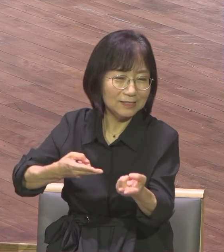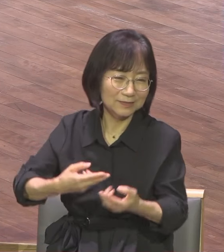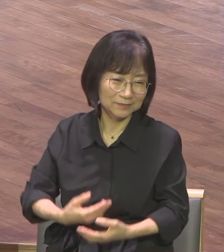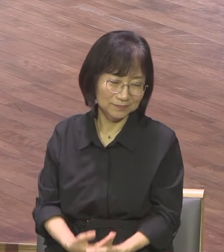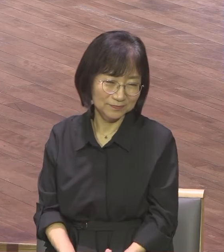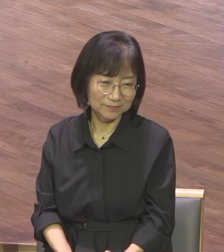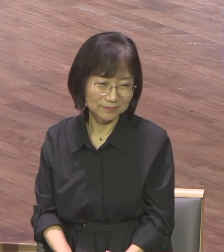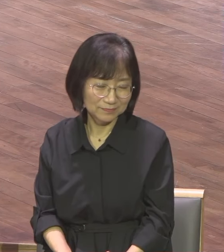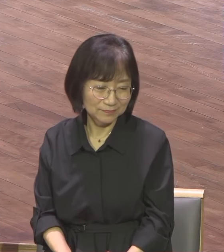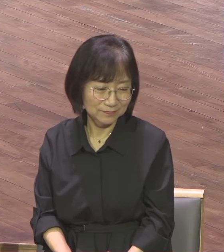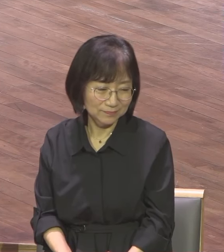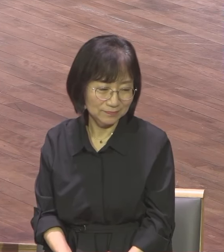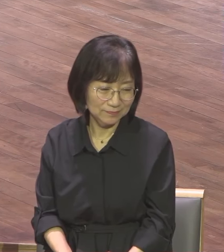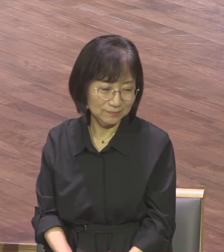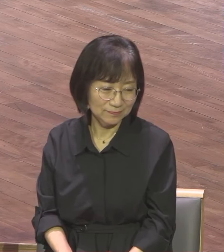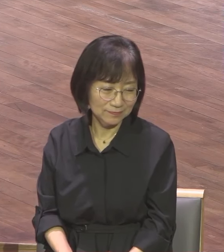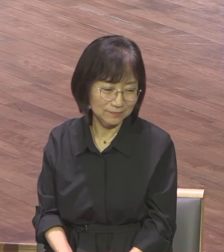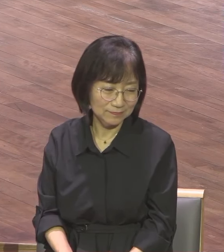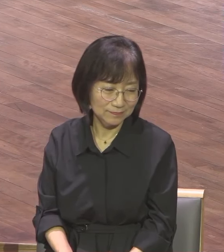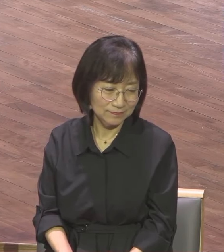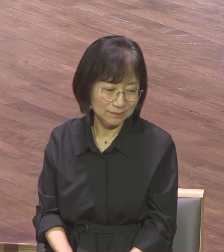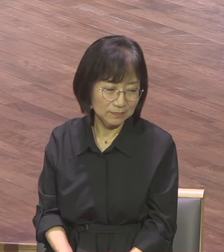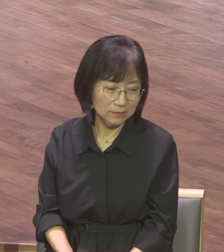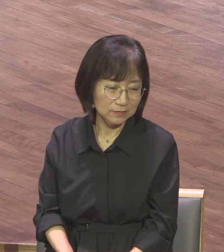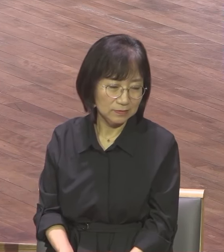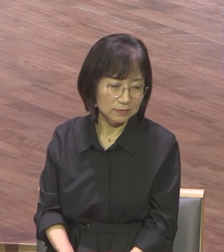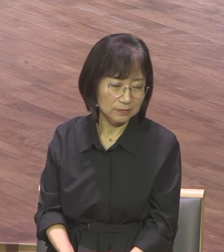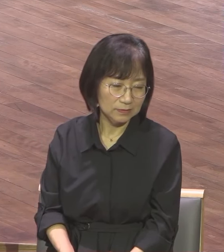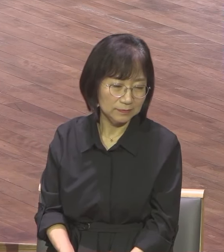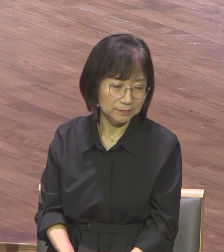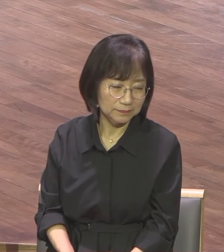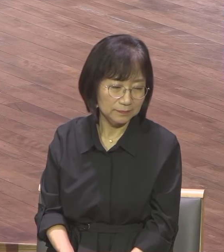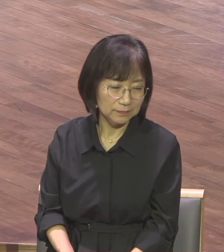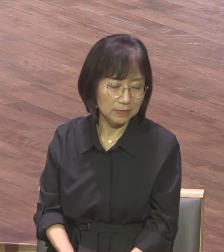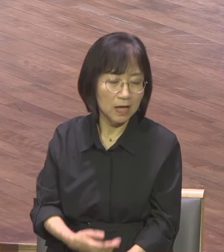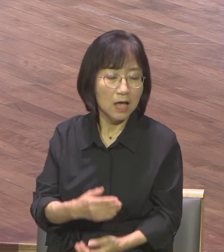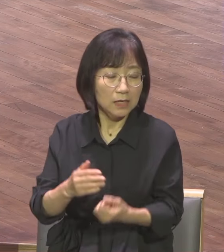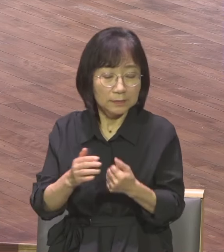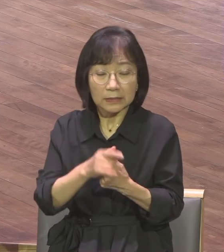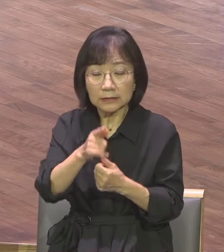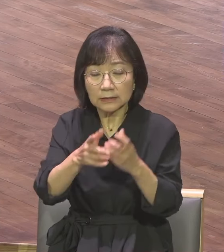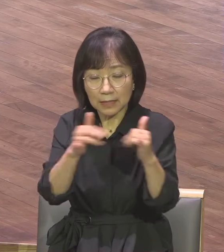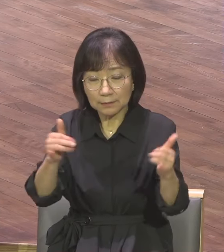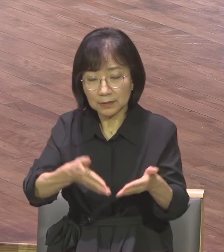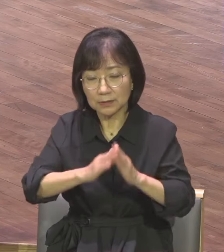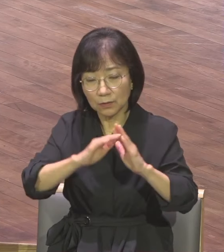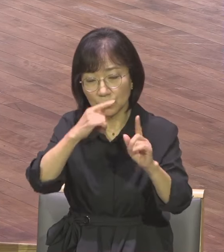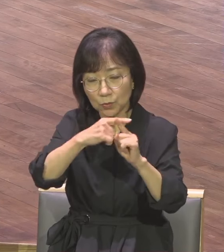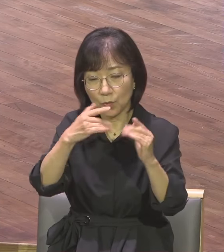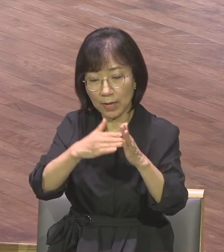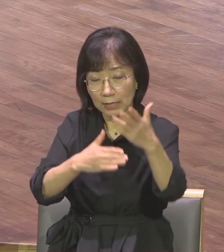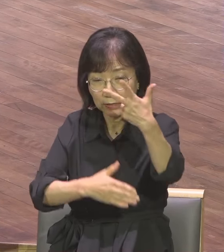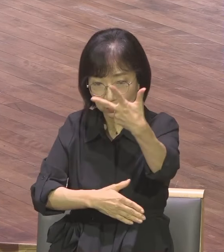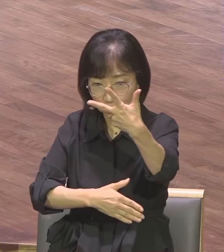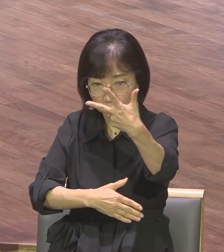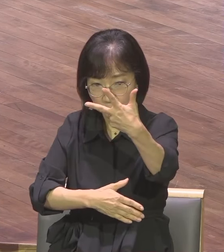그것이 소아시아 일국교회거든요 그들이 불이 있기 때문에 간 거예요 말씀이 부딪혔기 때문에 간 겁니다